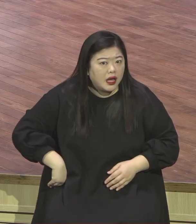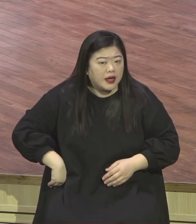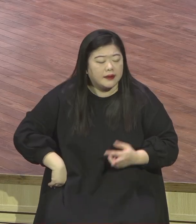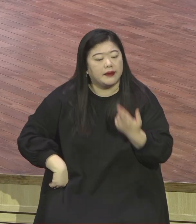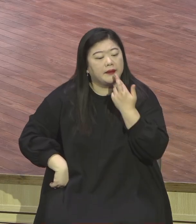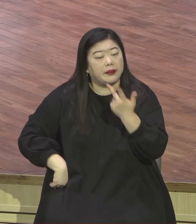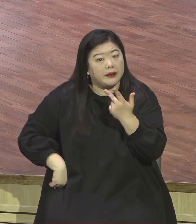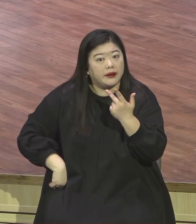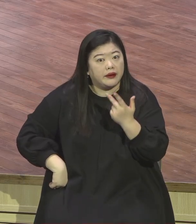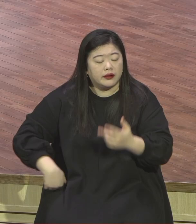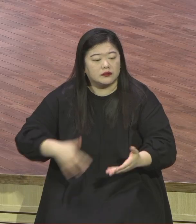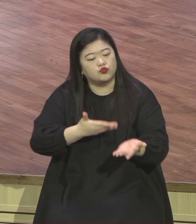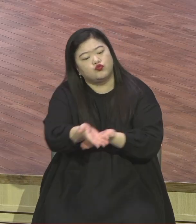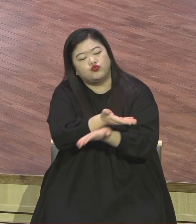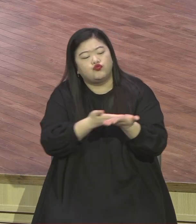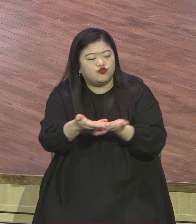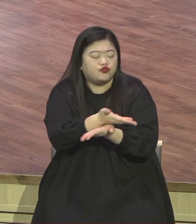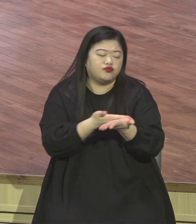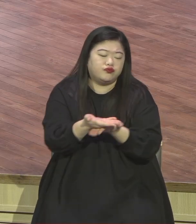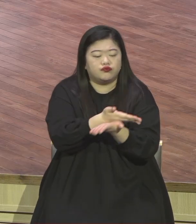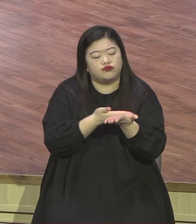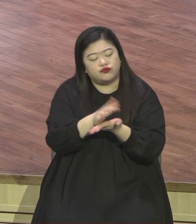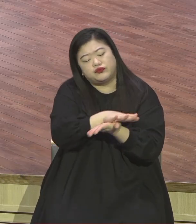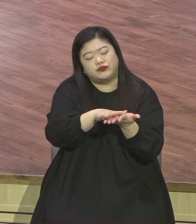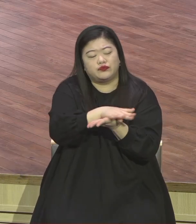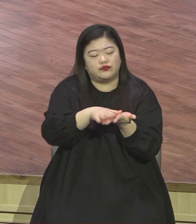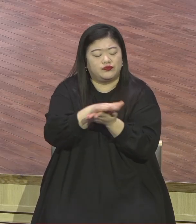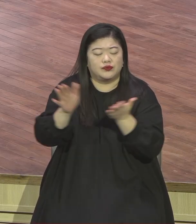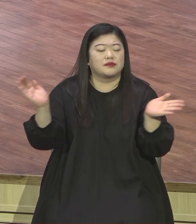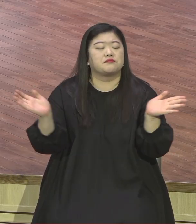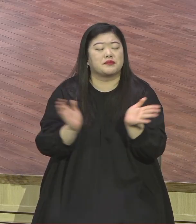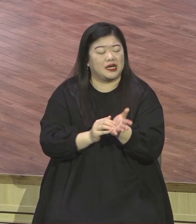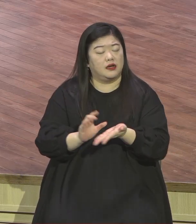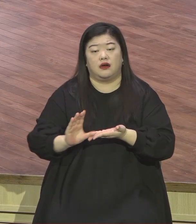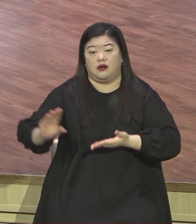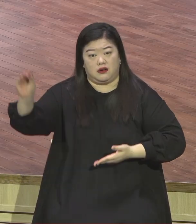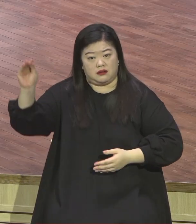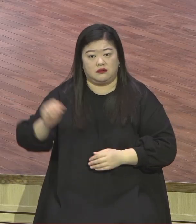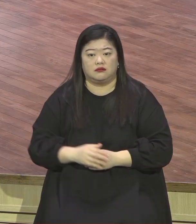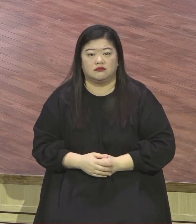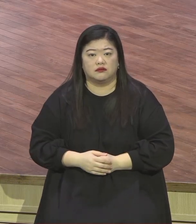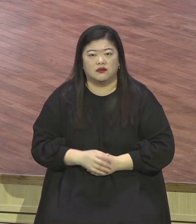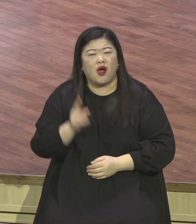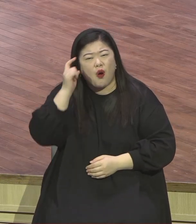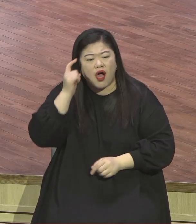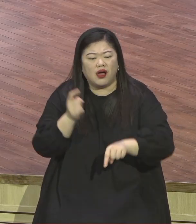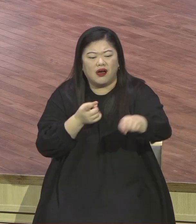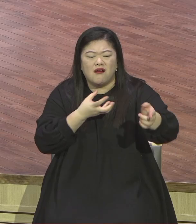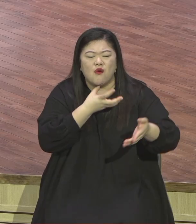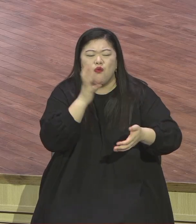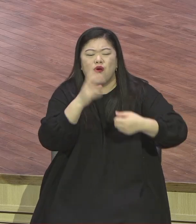어르신들도 너무 오랫동안 이렇게 힘들게 살았기 때문에 다 즐겁게